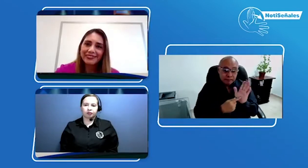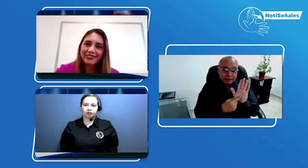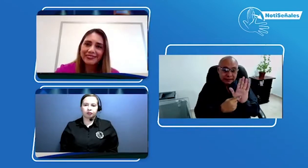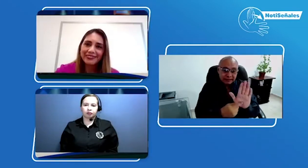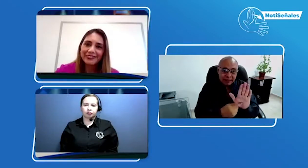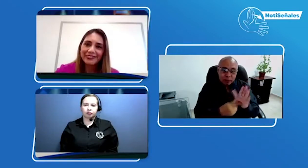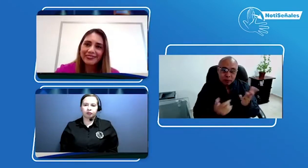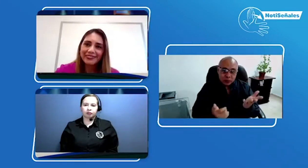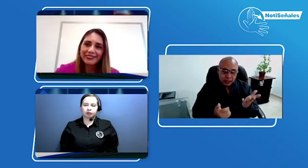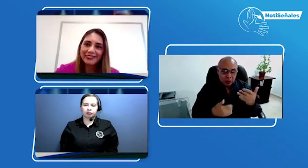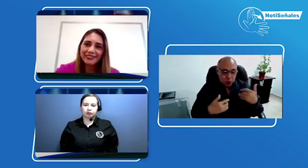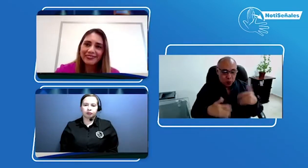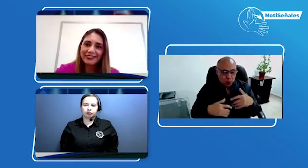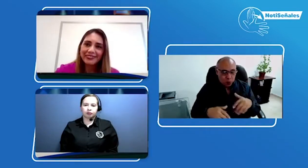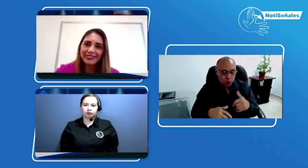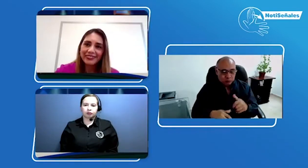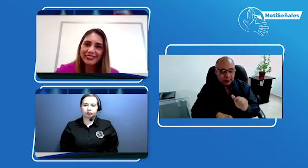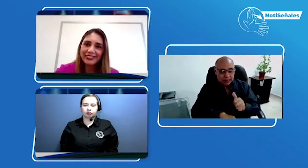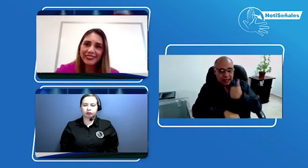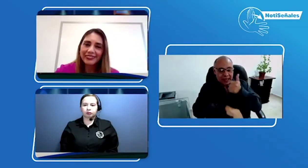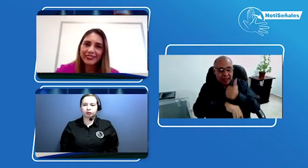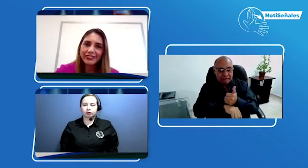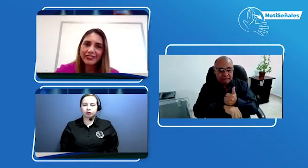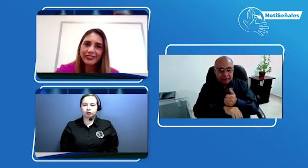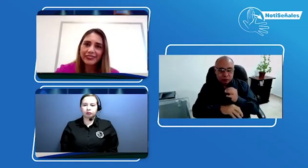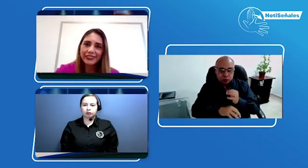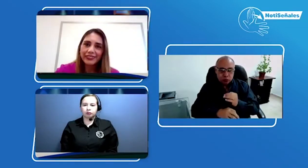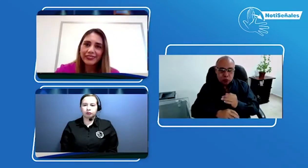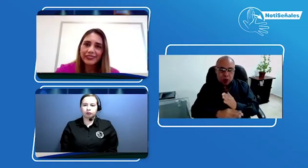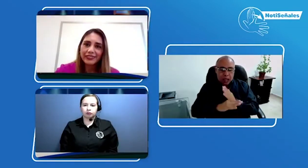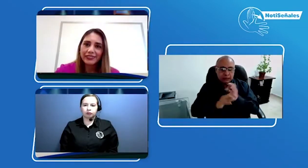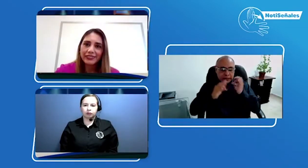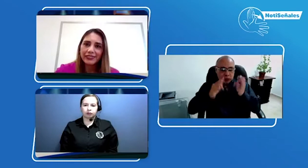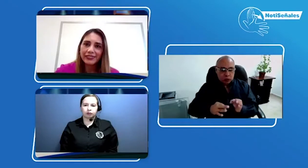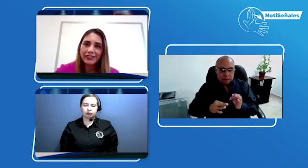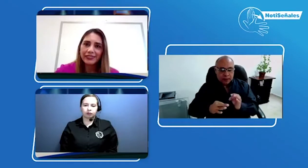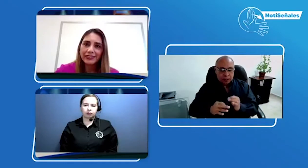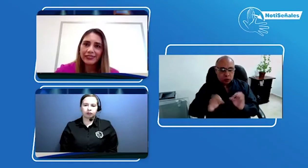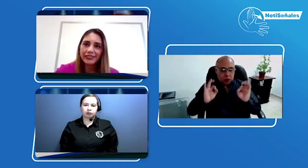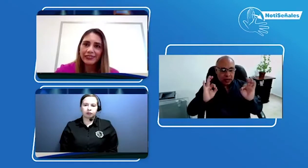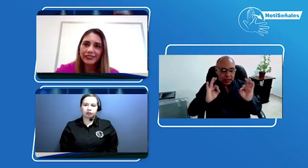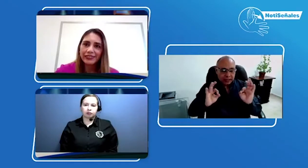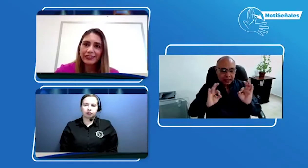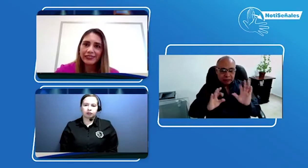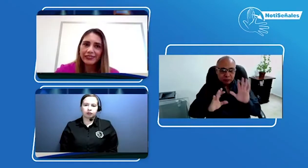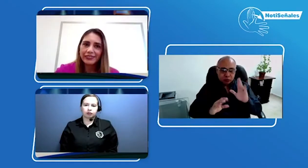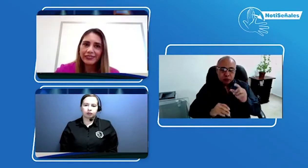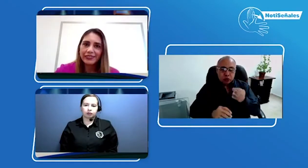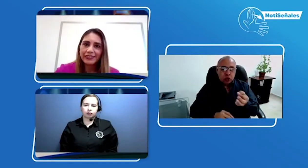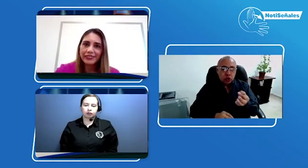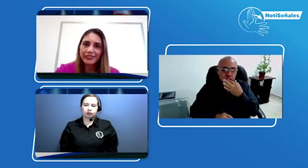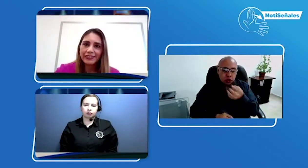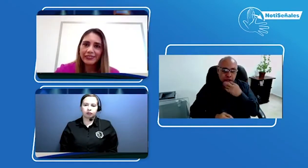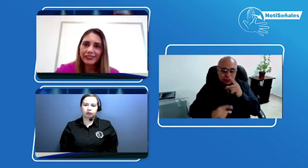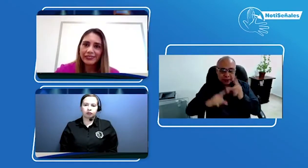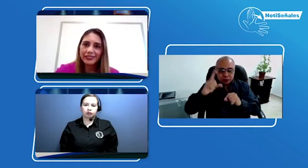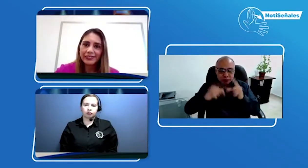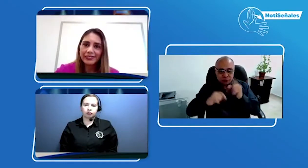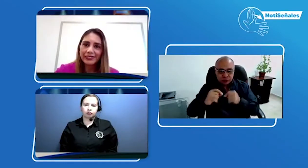la variación regional también que existe en Medellín. Así que pues respetaremos ambas señas. Y estamos hablando